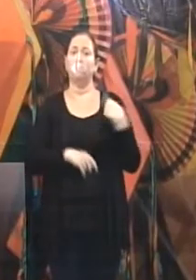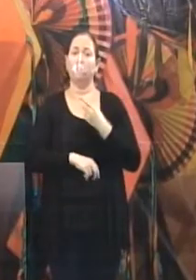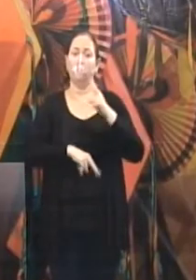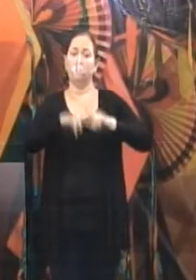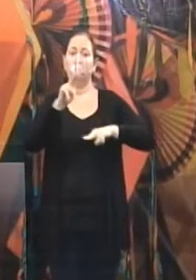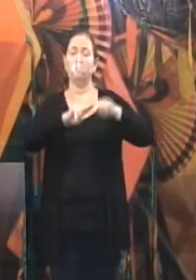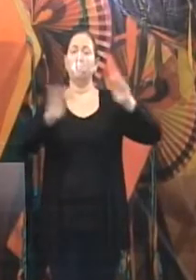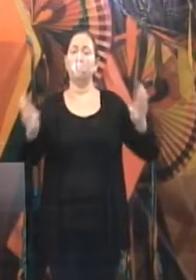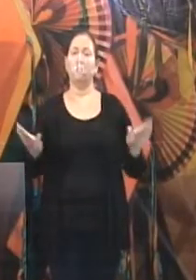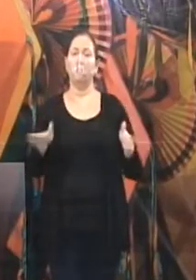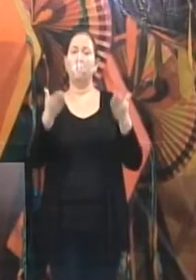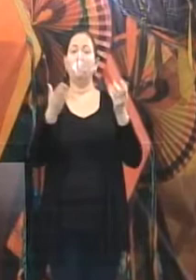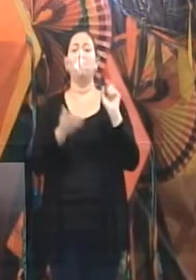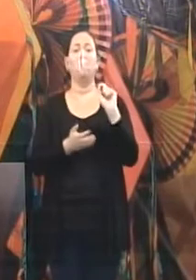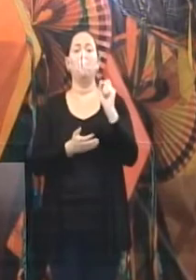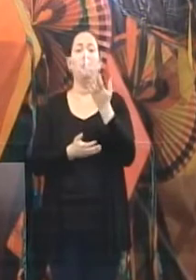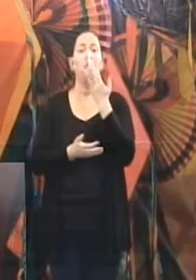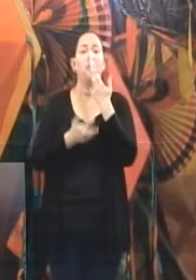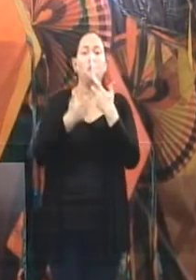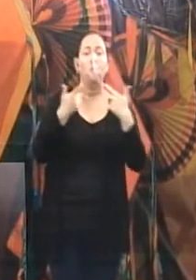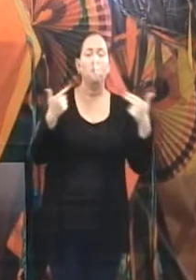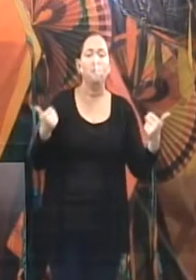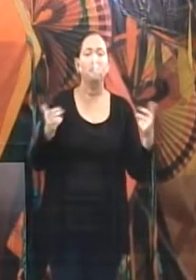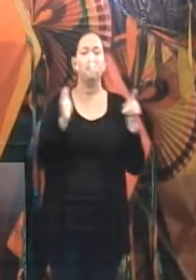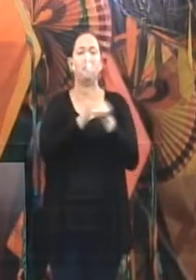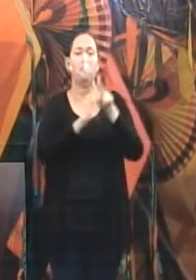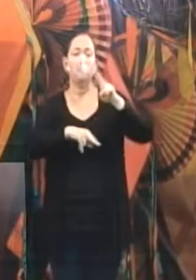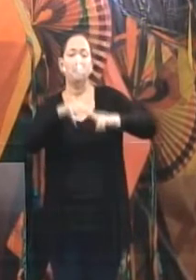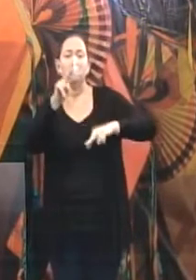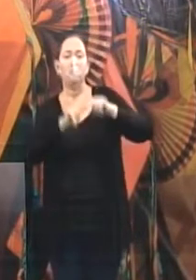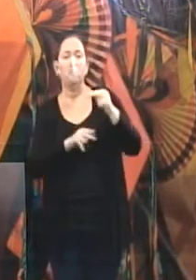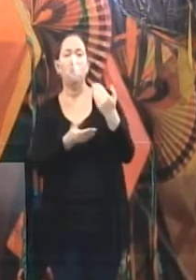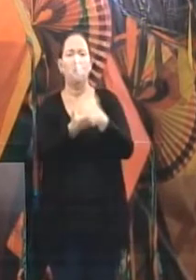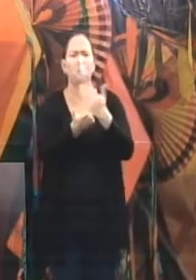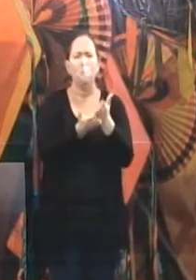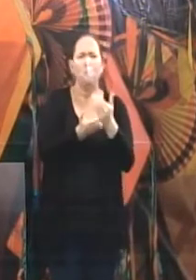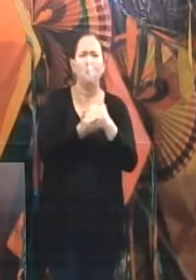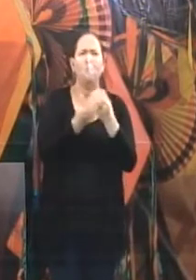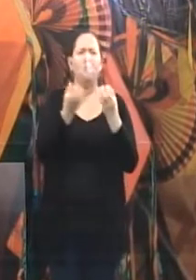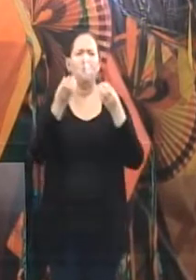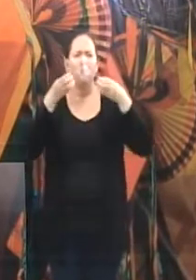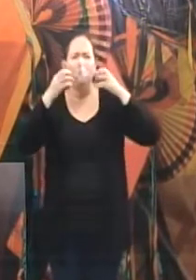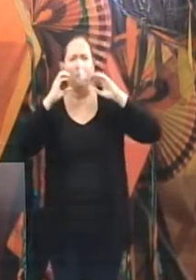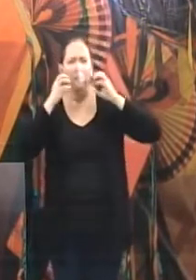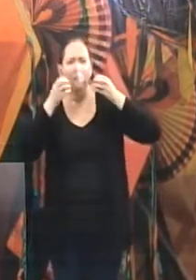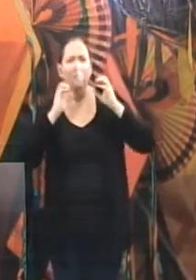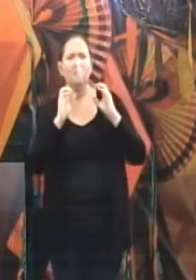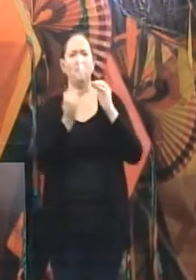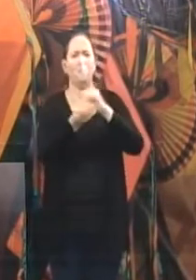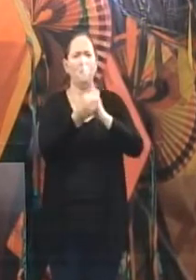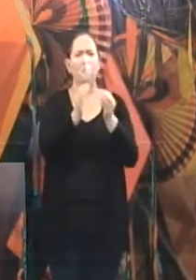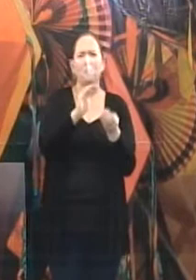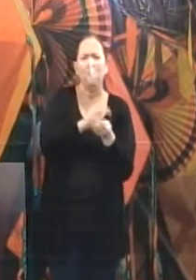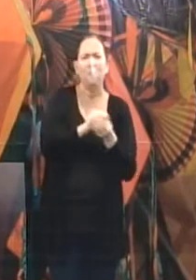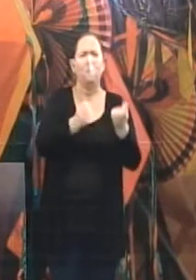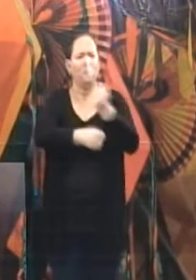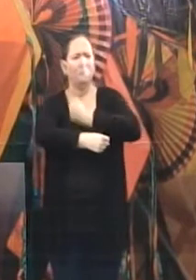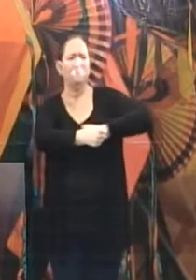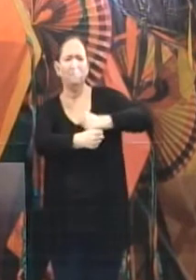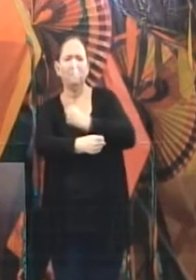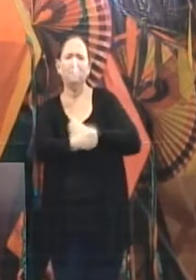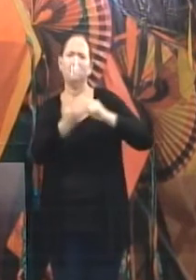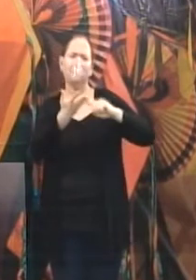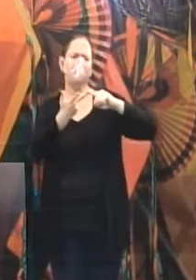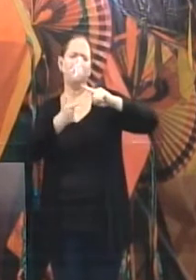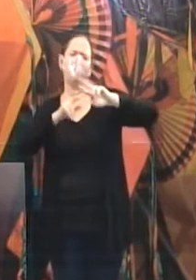muito característico são as comidas, as comidas típicas do São João, bolo de milho, milho assado, milho cozido, pamonha, canjica. Então